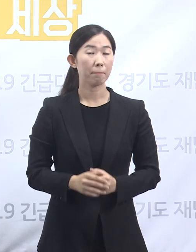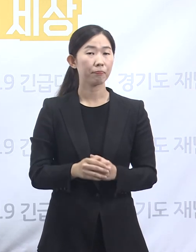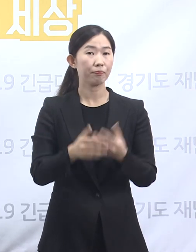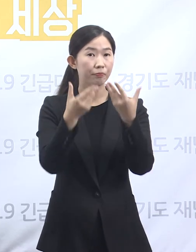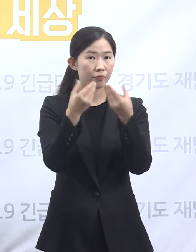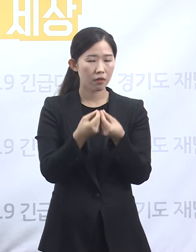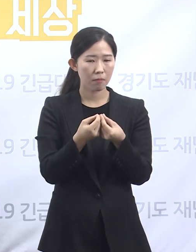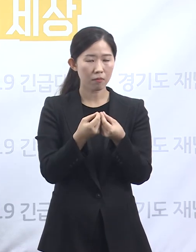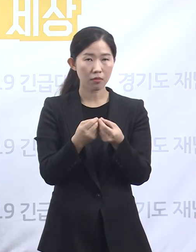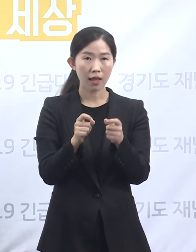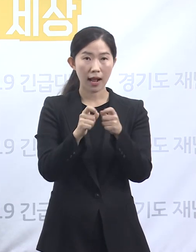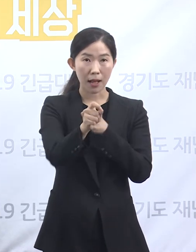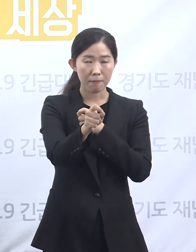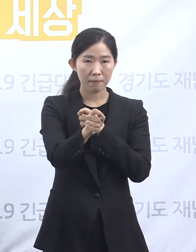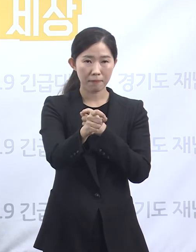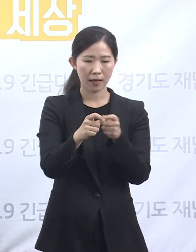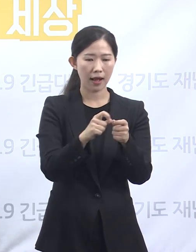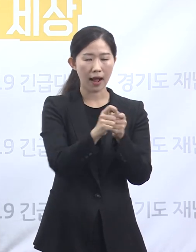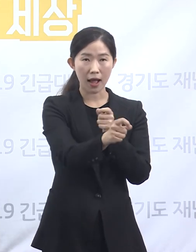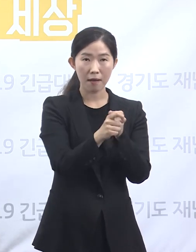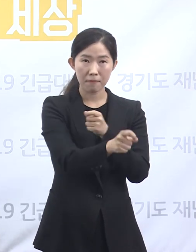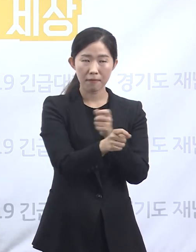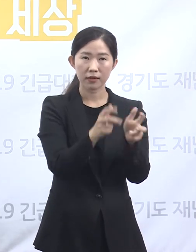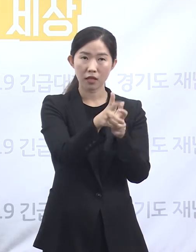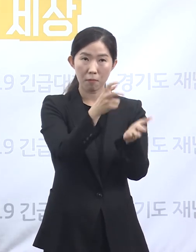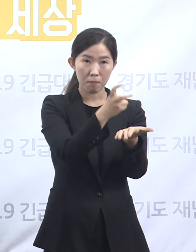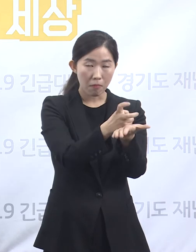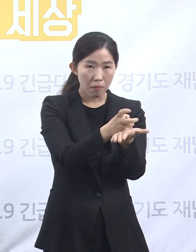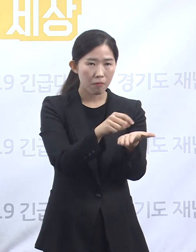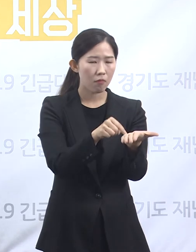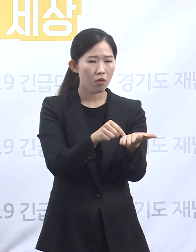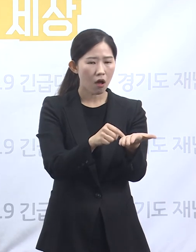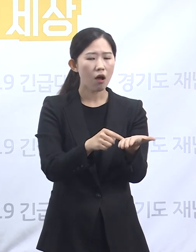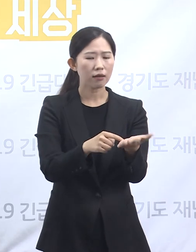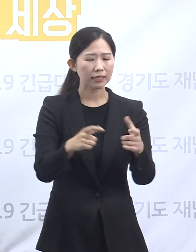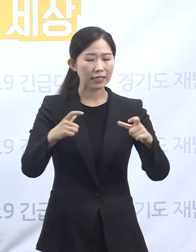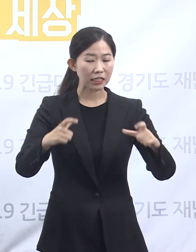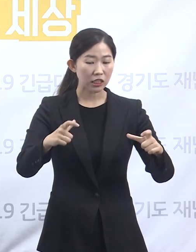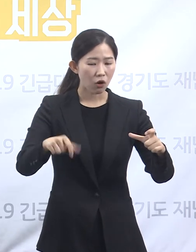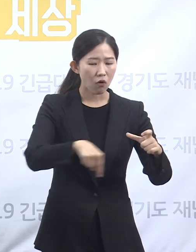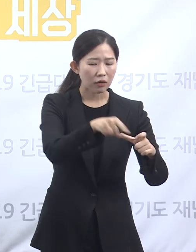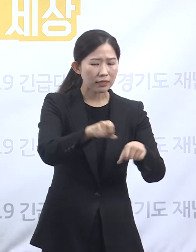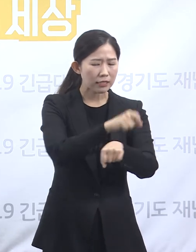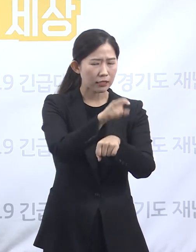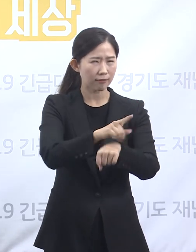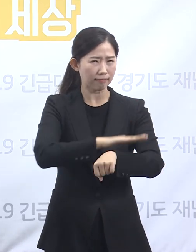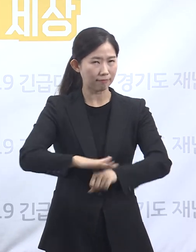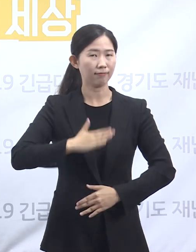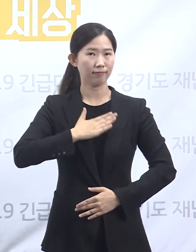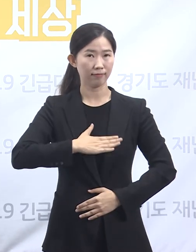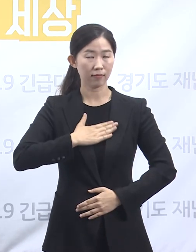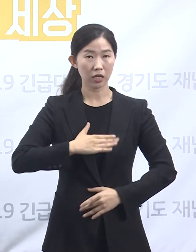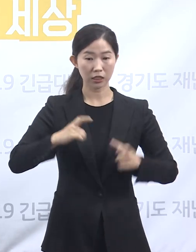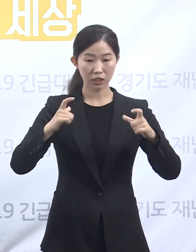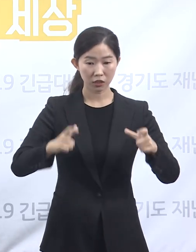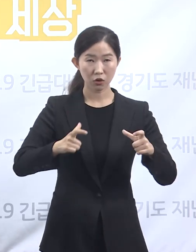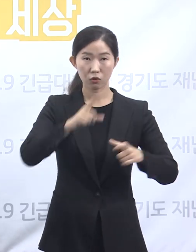조사권과 처분권이 지역사정과 특성을 잘 아는 지방정부와 공유된다고 하면